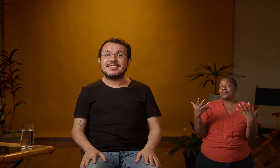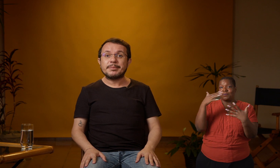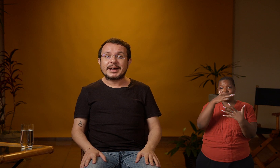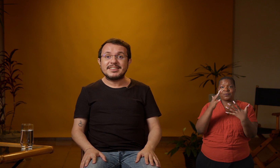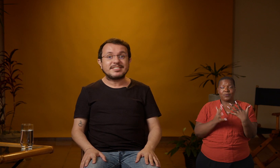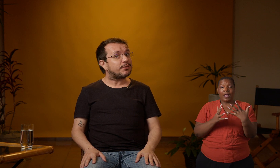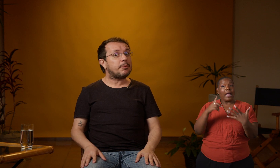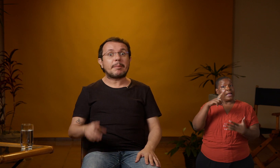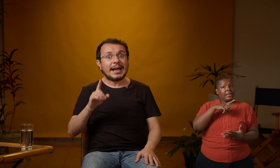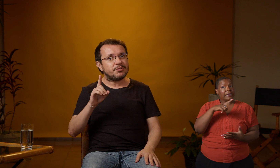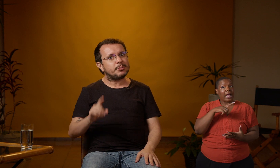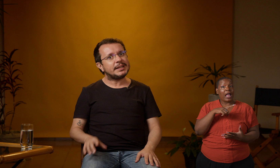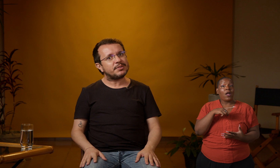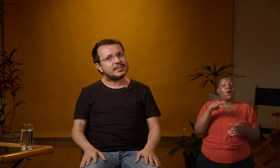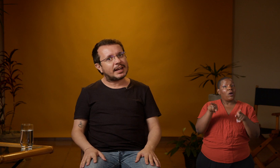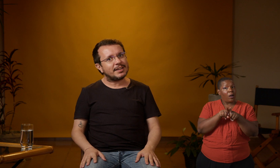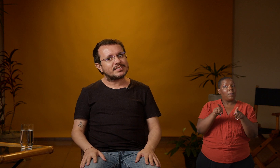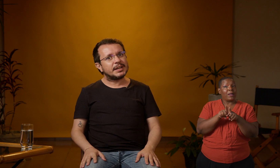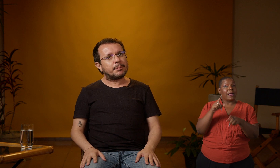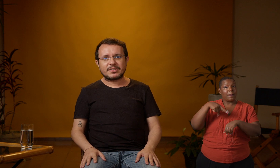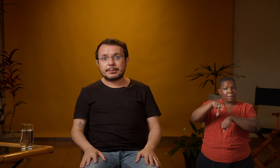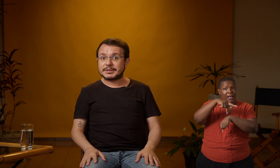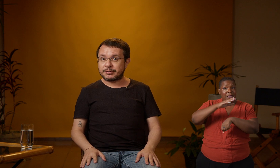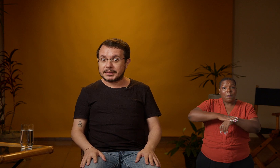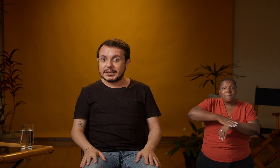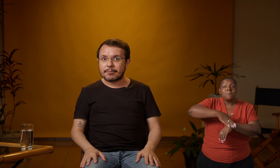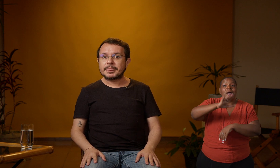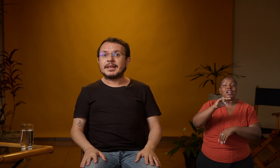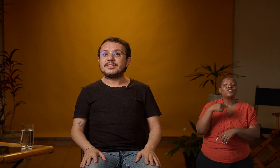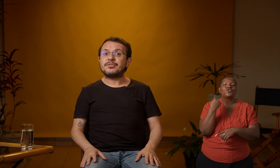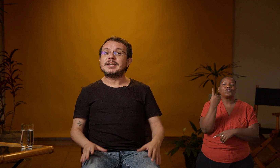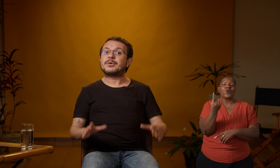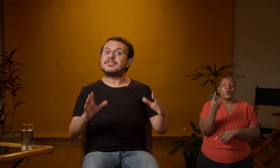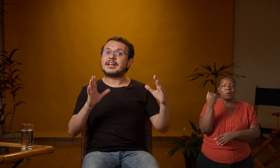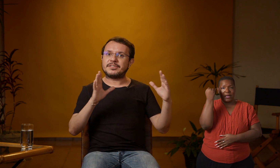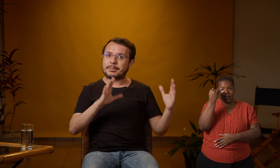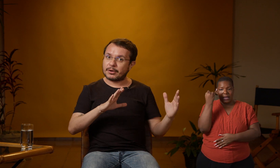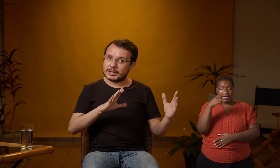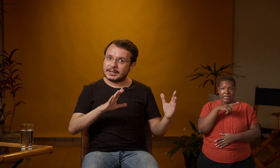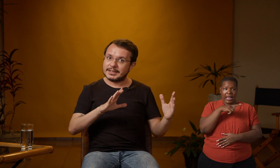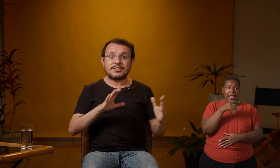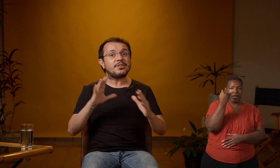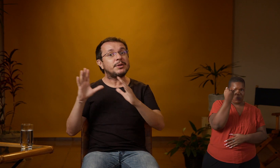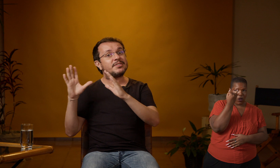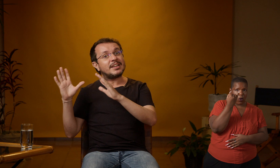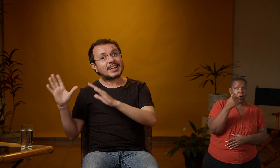existem países que falam mais de uma língua de sinais. Por exemplo, na Espanha, existe a língua de sinais espanhola e existe a língua de sinais